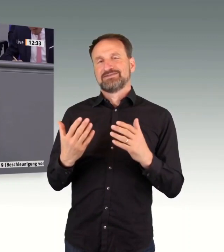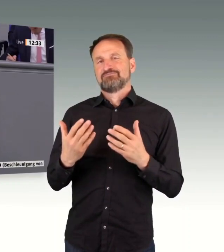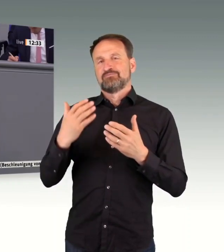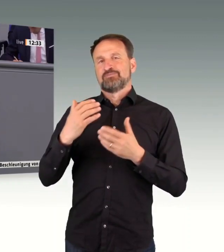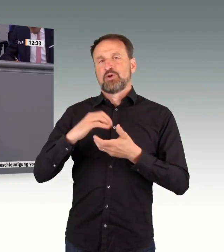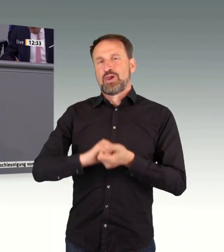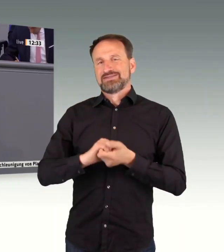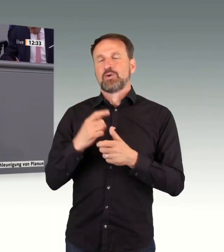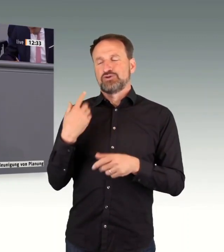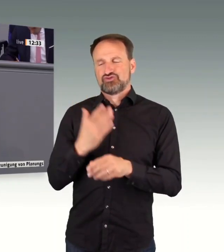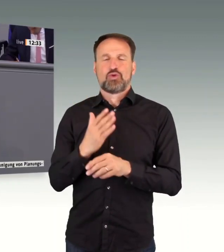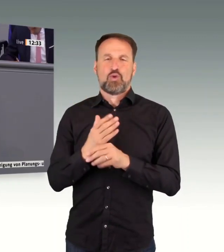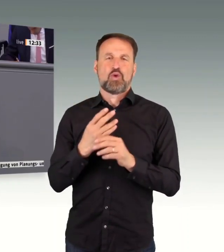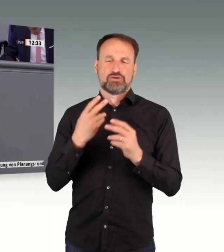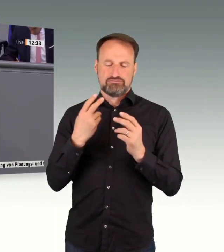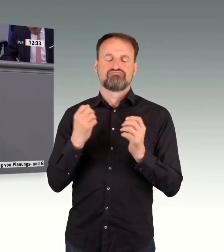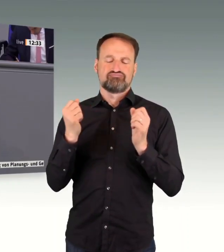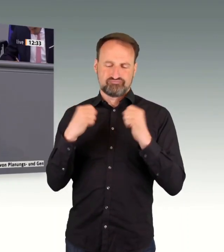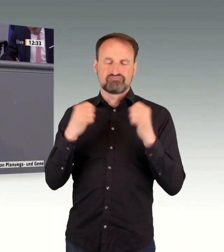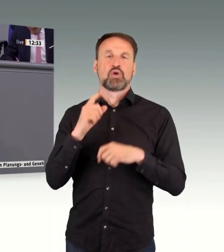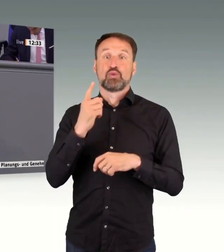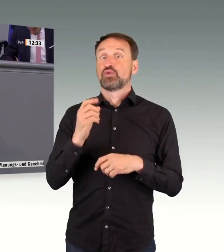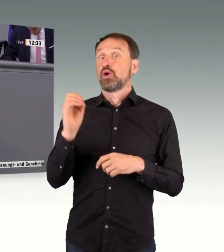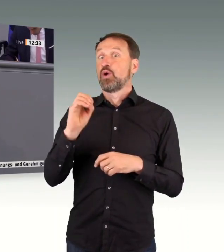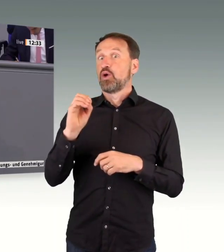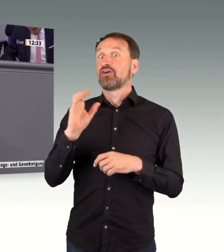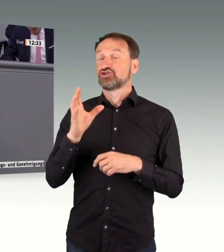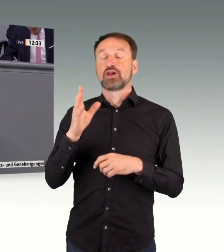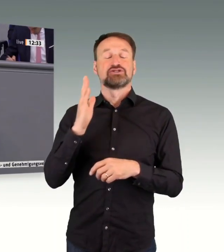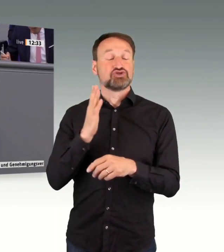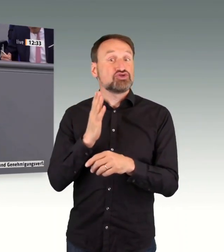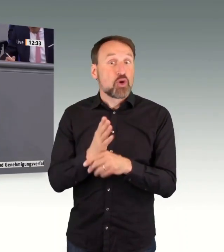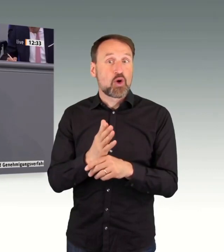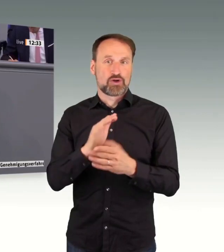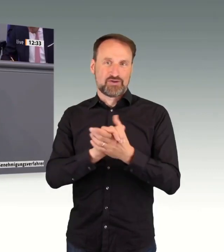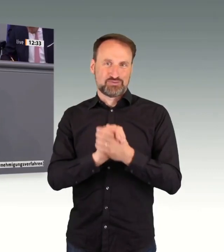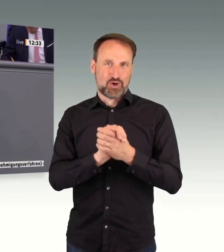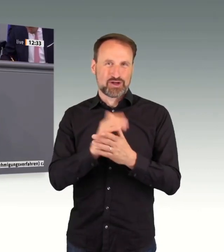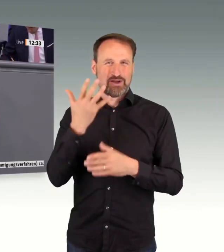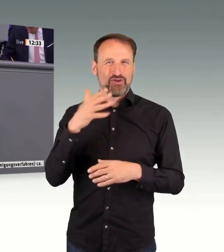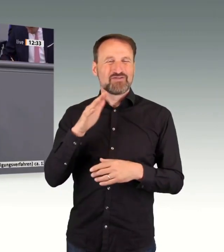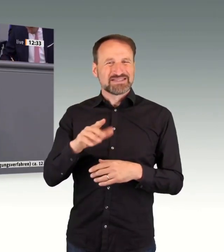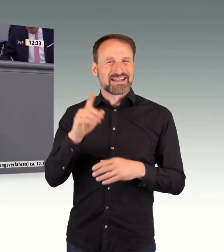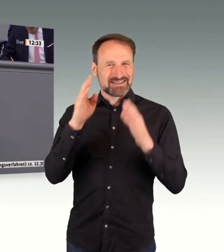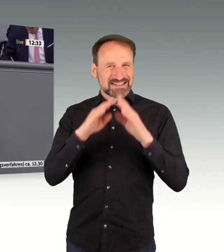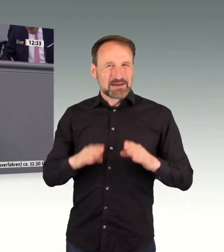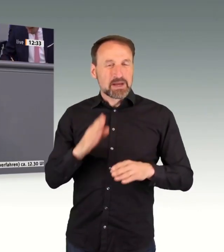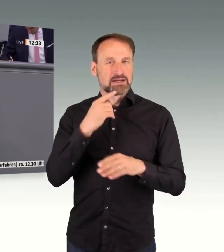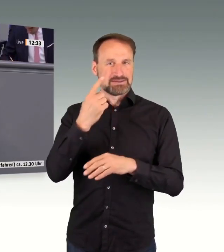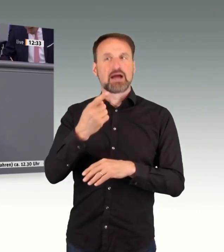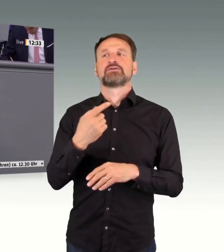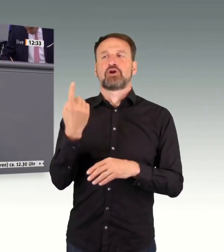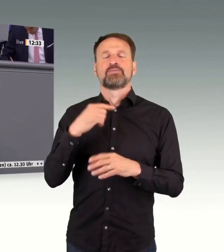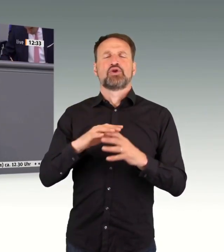versprochen. Als der Kanzler am 15.12. von einem umfangreichen Paket im ersten Jahr gesprochen hat, hat der